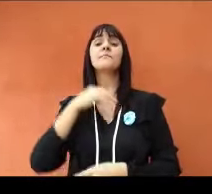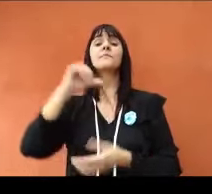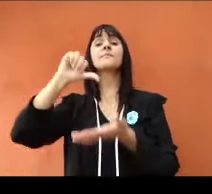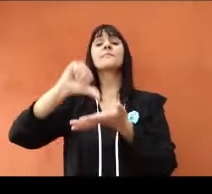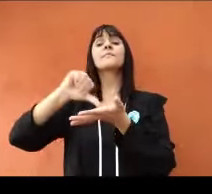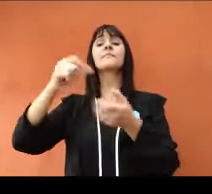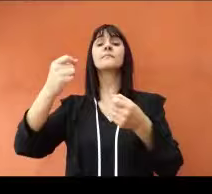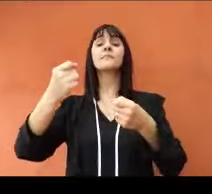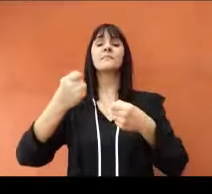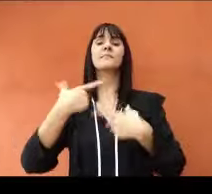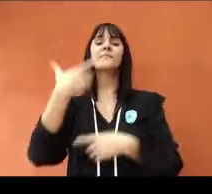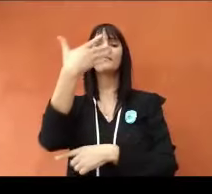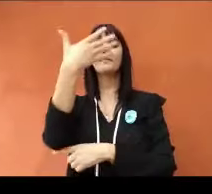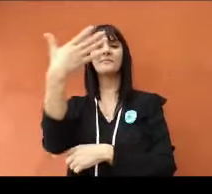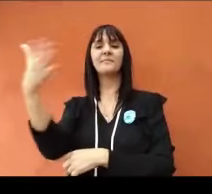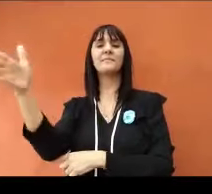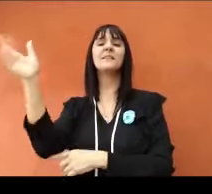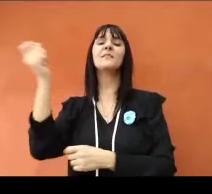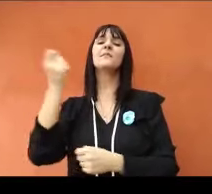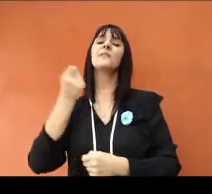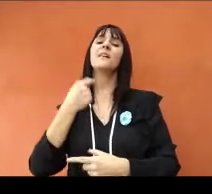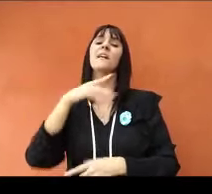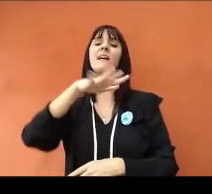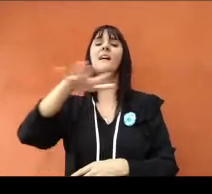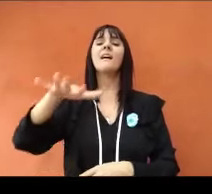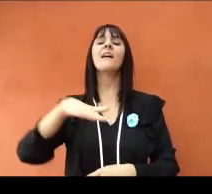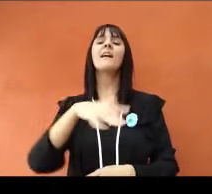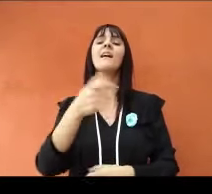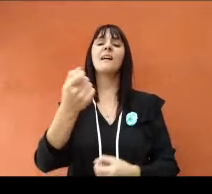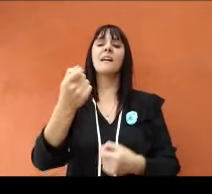Este es mi país, mi bandera y mi lugar